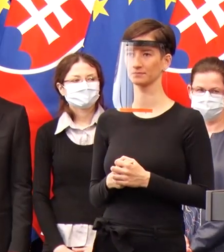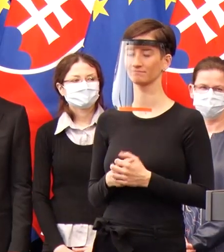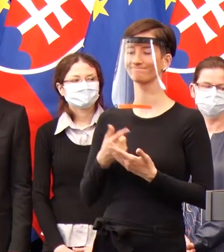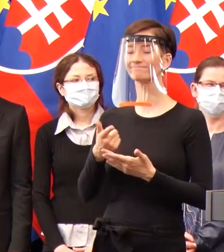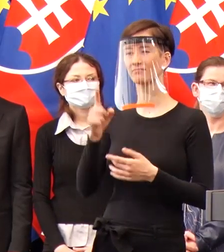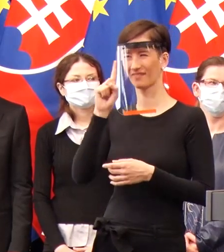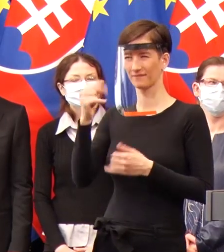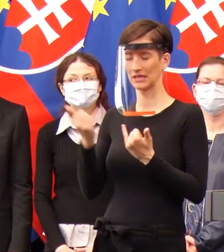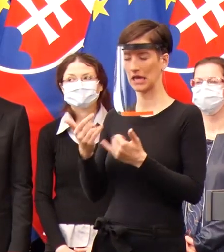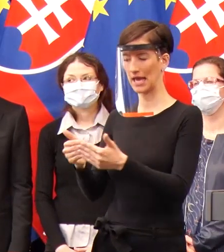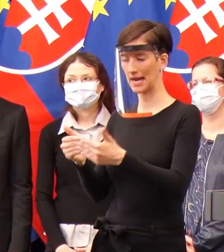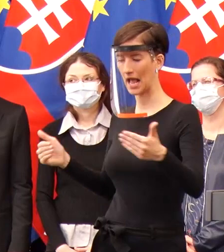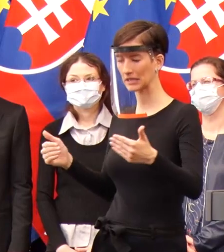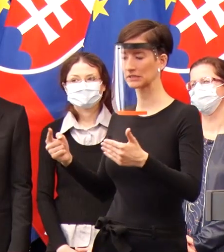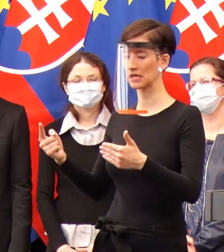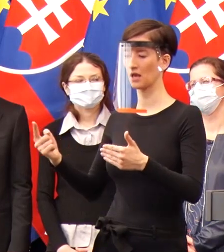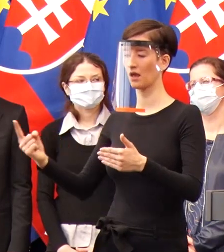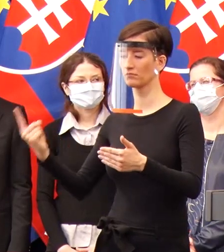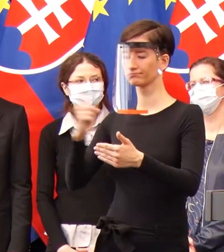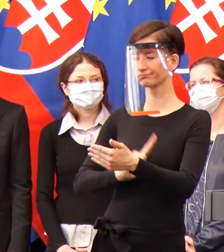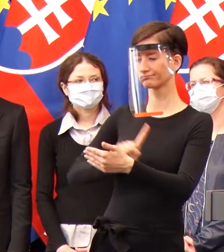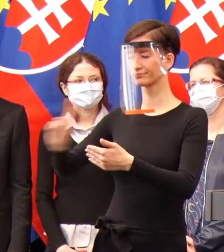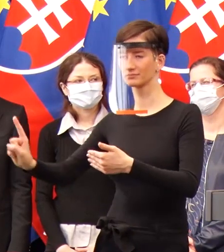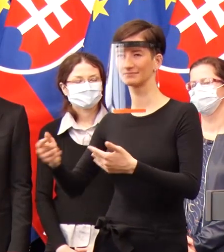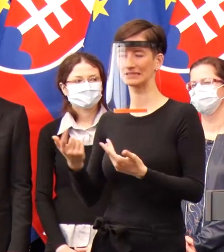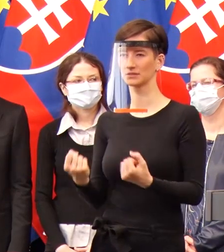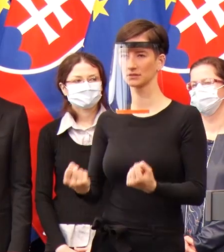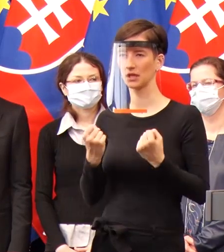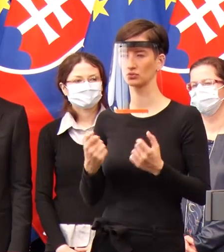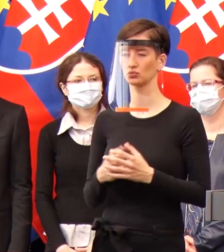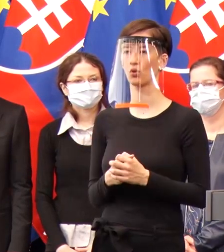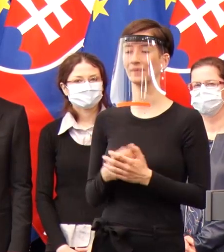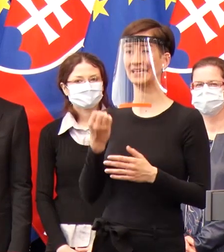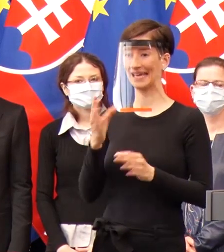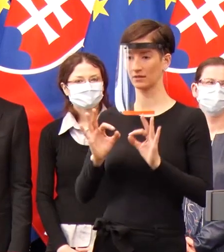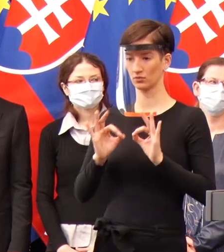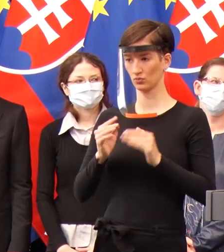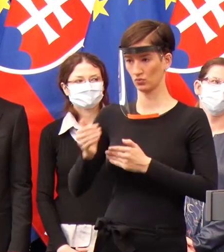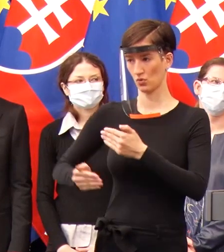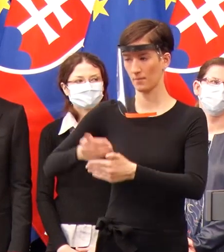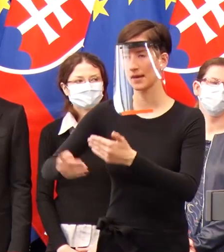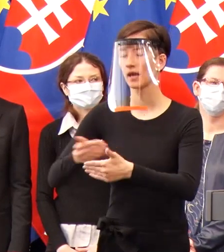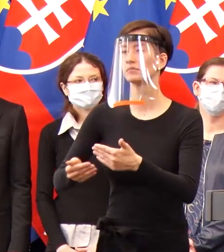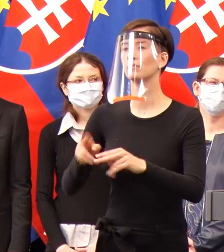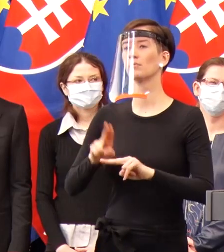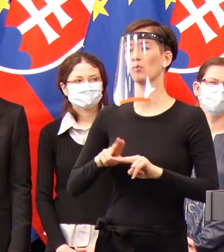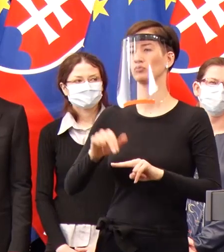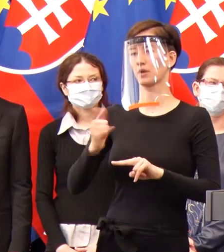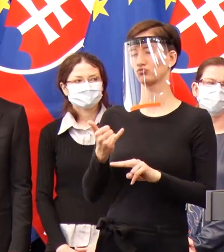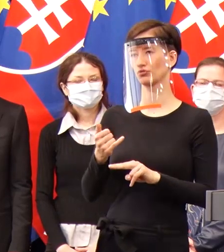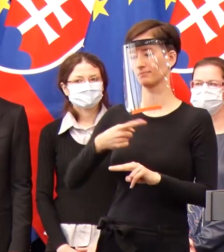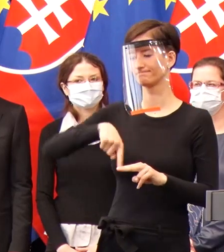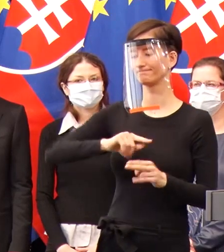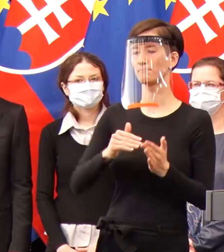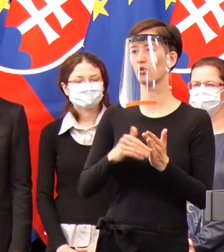hranice sú veľmi ťažko priepustné a ak všetko dobre pôjde, tak potom ešte potrebujem ďalší týždeň